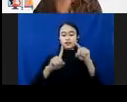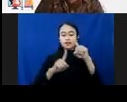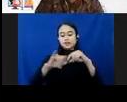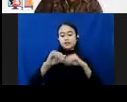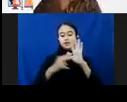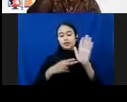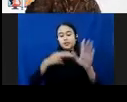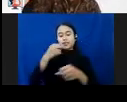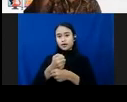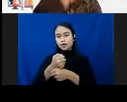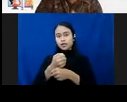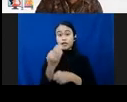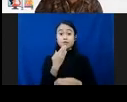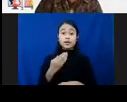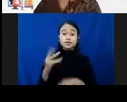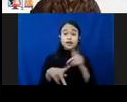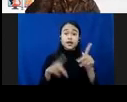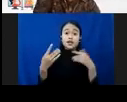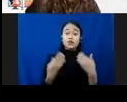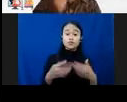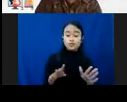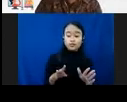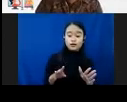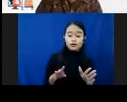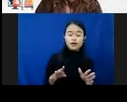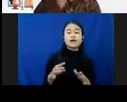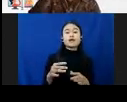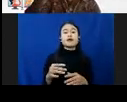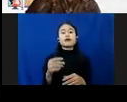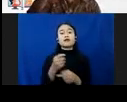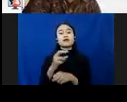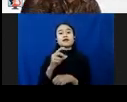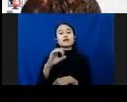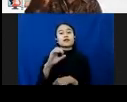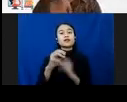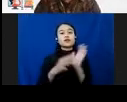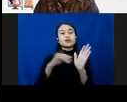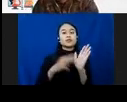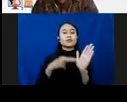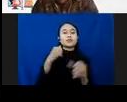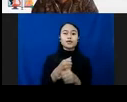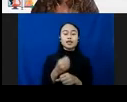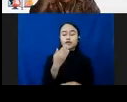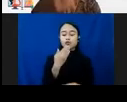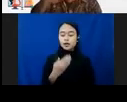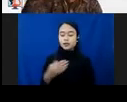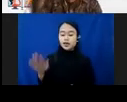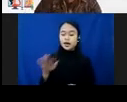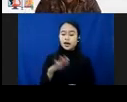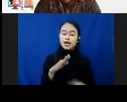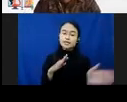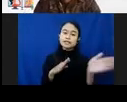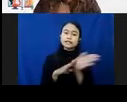mengirimkan gambar kepada orang tersebut. Atau dia mengirimkan gambar untuk